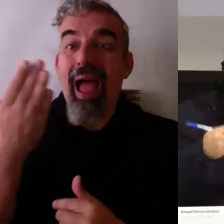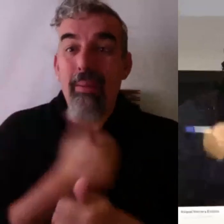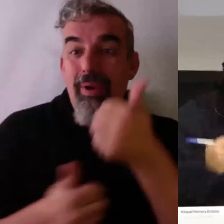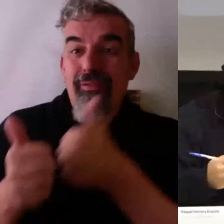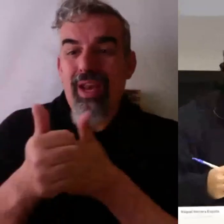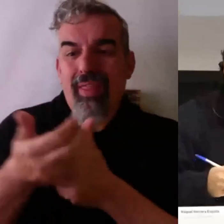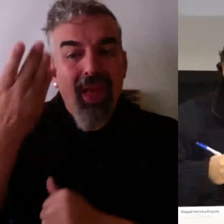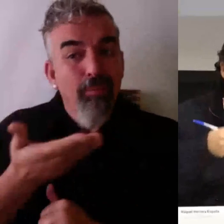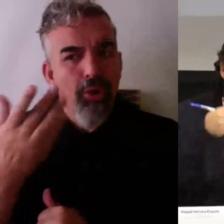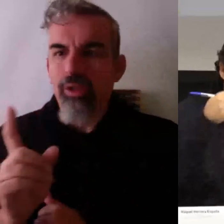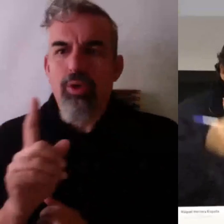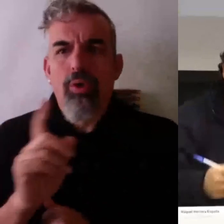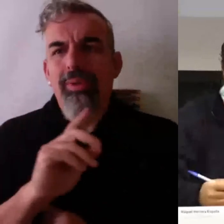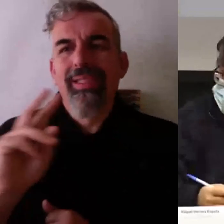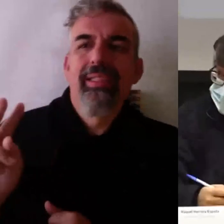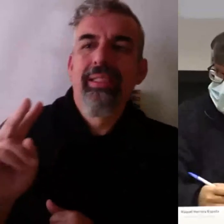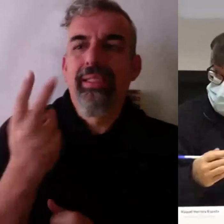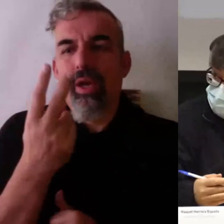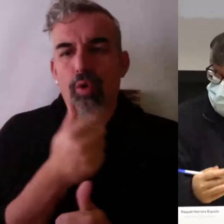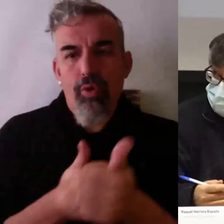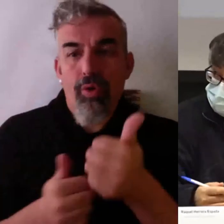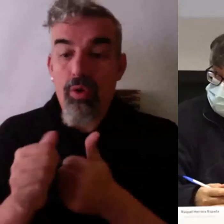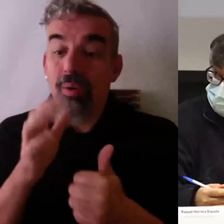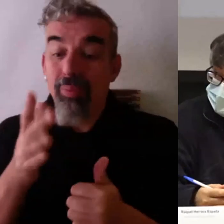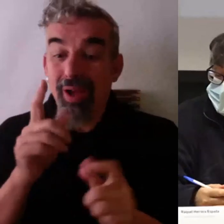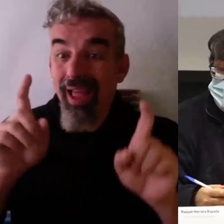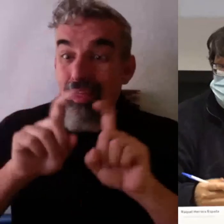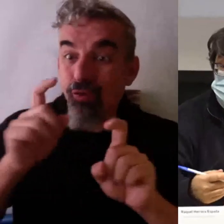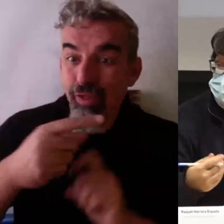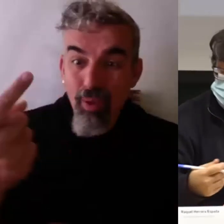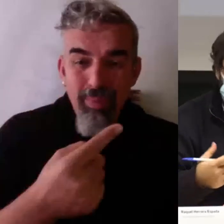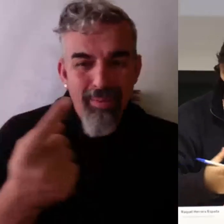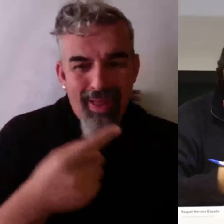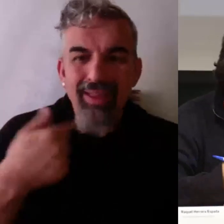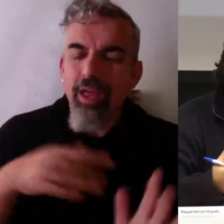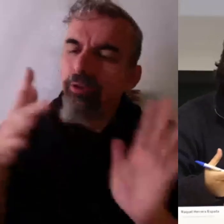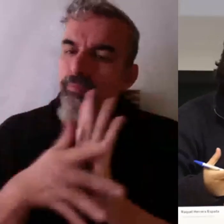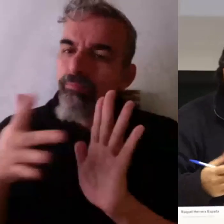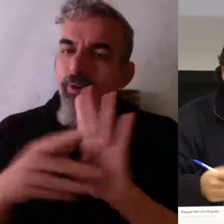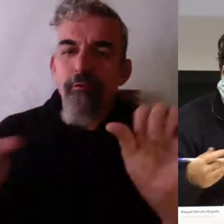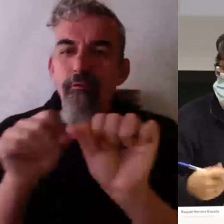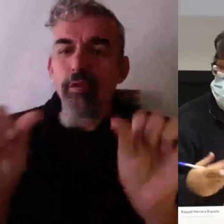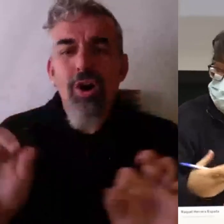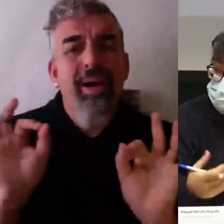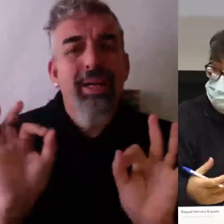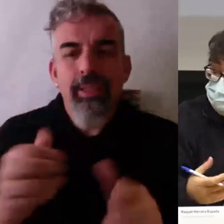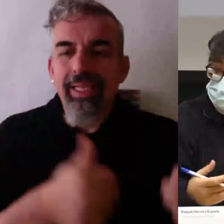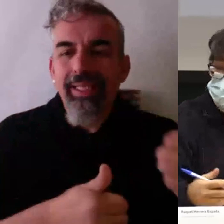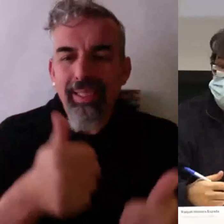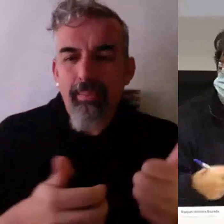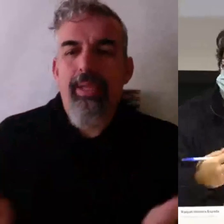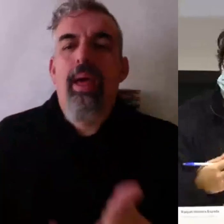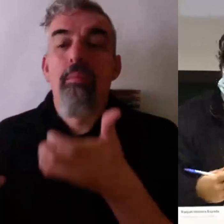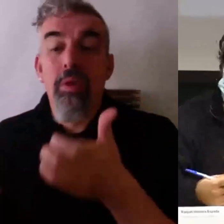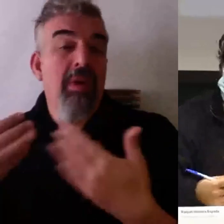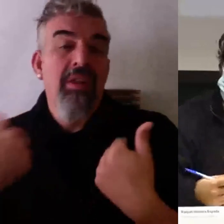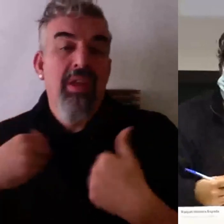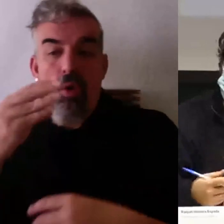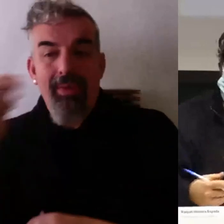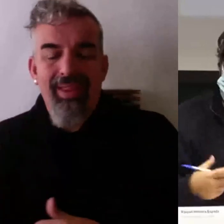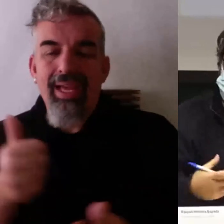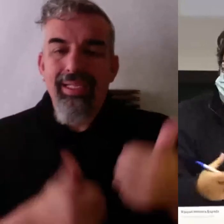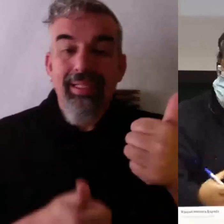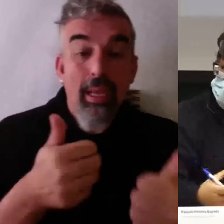os llevamos entrenando desde primaria a ese juego. Yo creo que ese es uno de los desafíos. ¿Cómo rompemos ese juego y nos